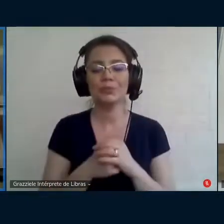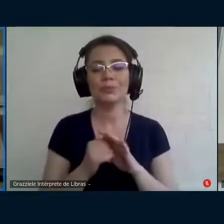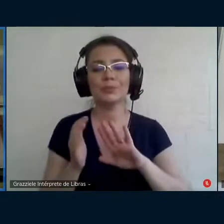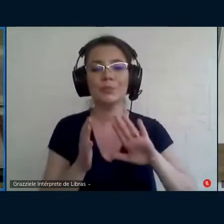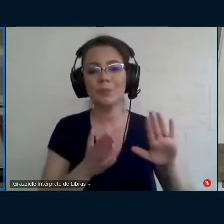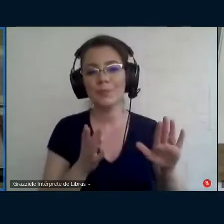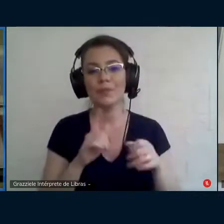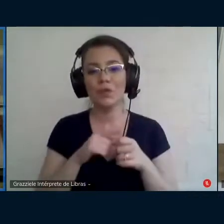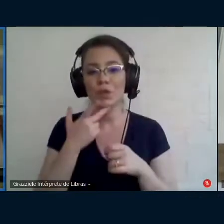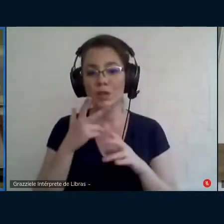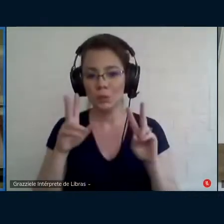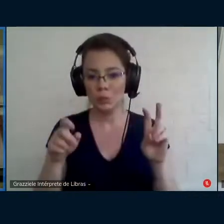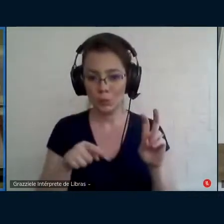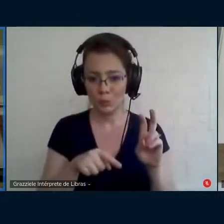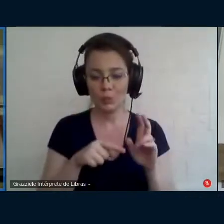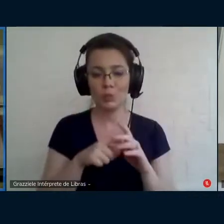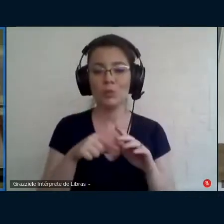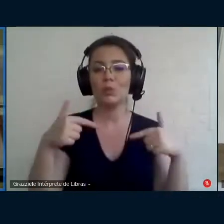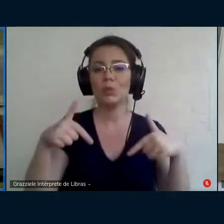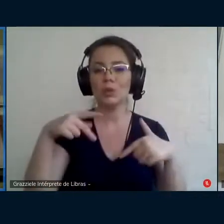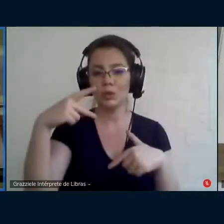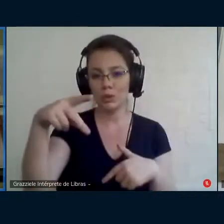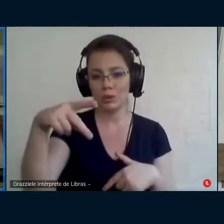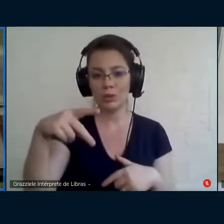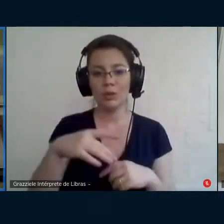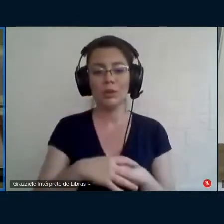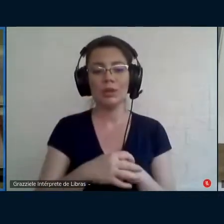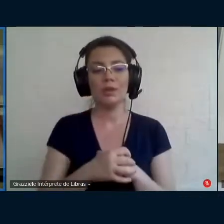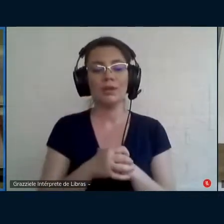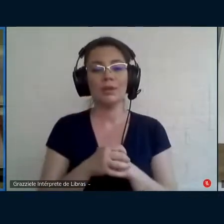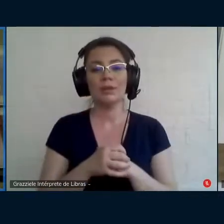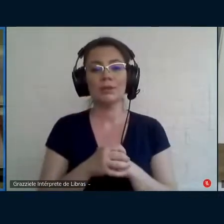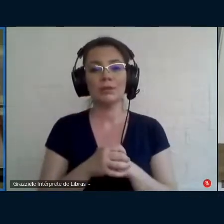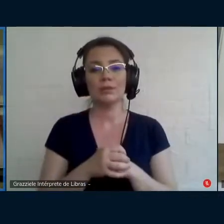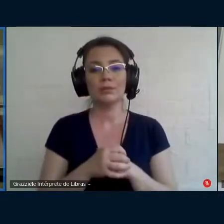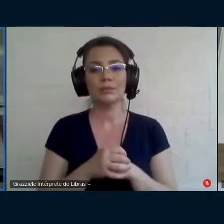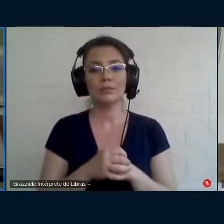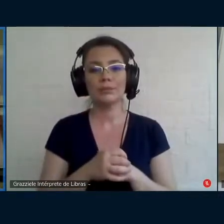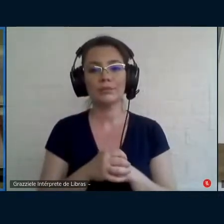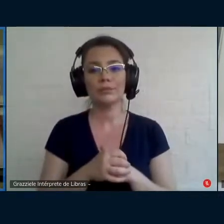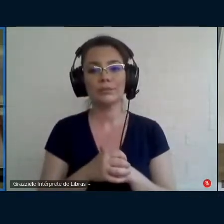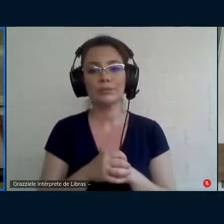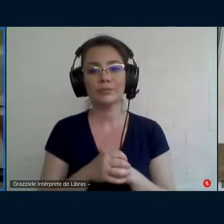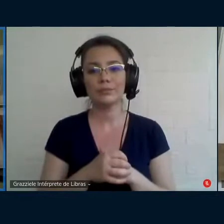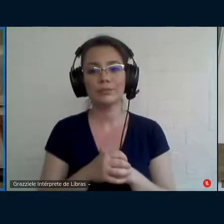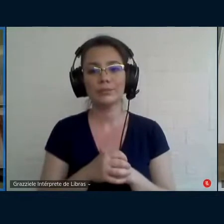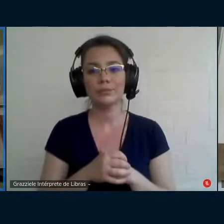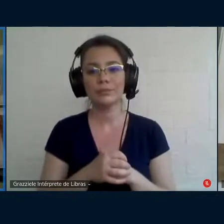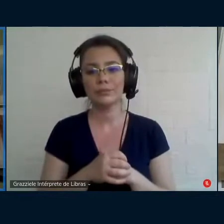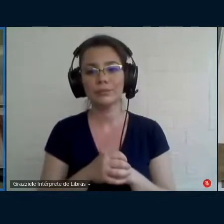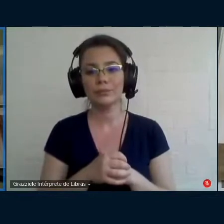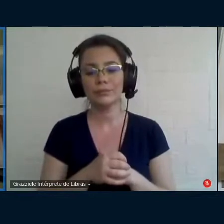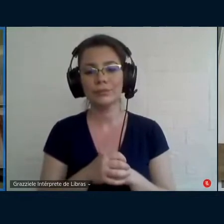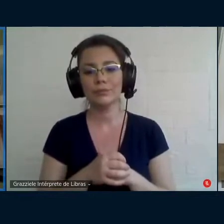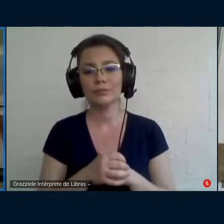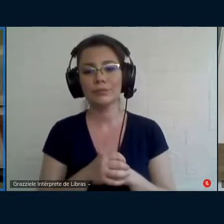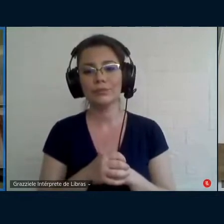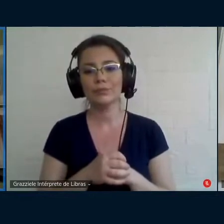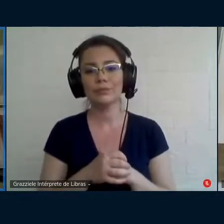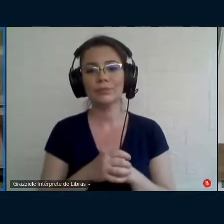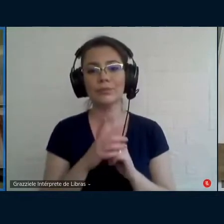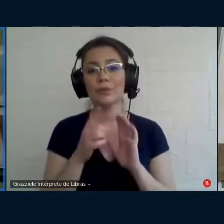Vamos lá, eu acho que o teu trabalho ele elege assim o que parecia ser um